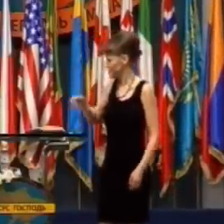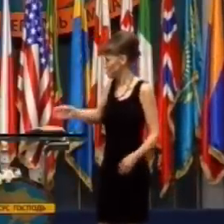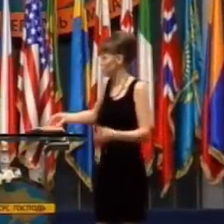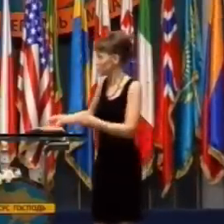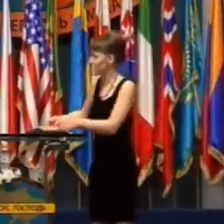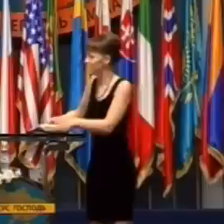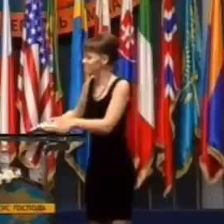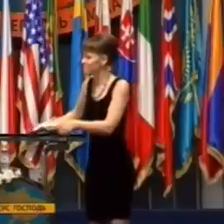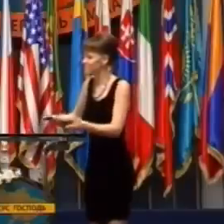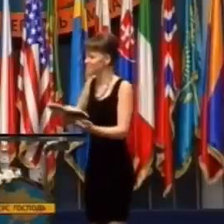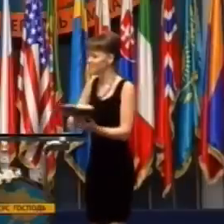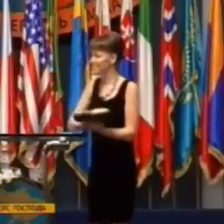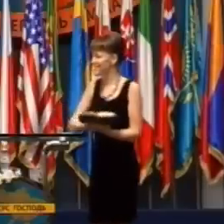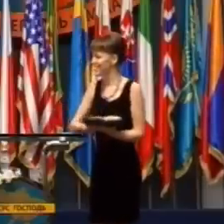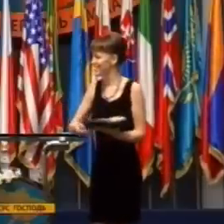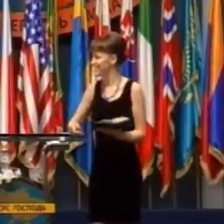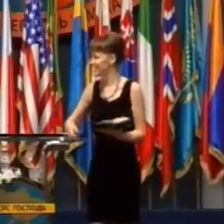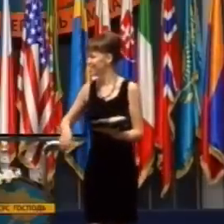Dobre.